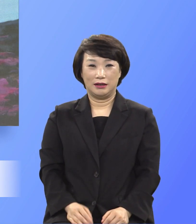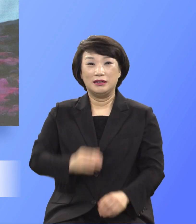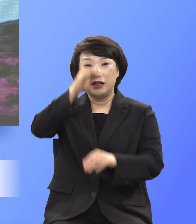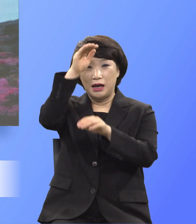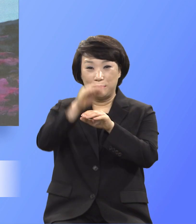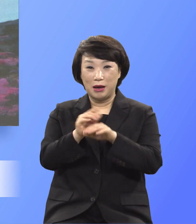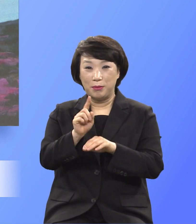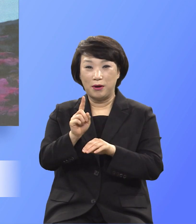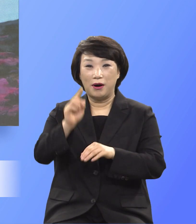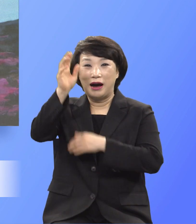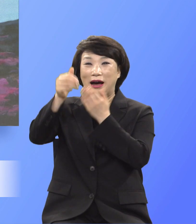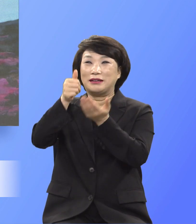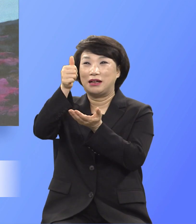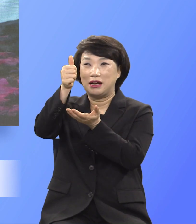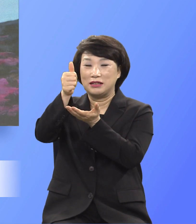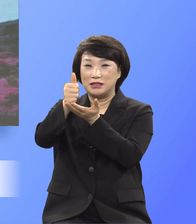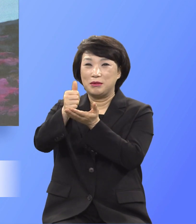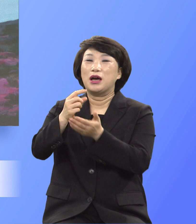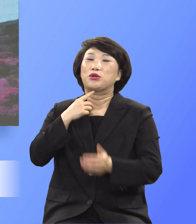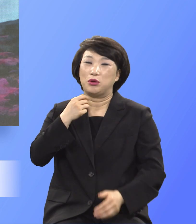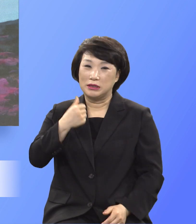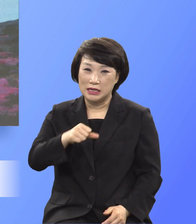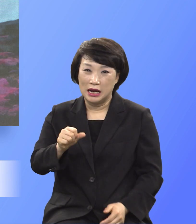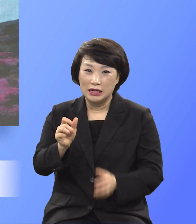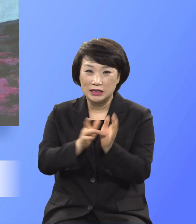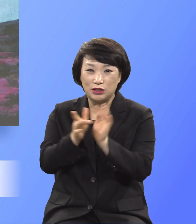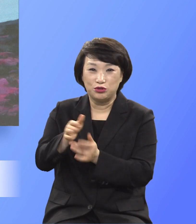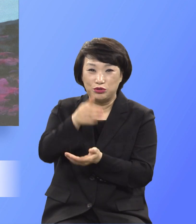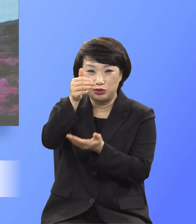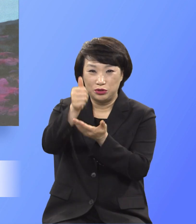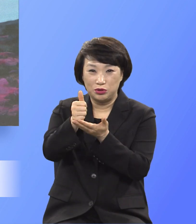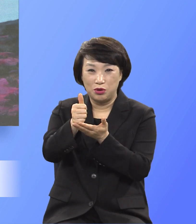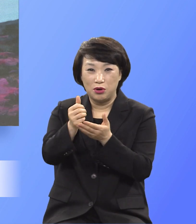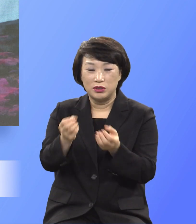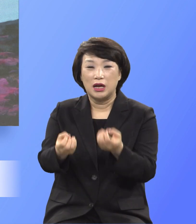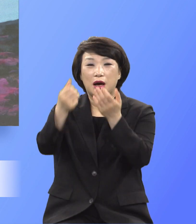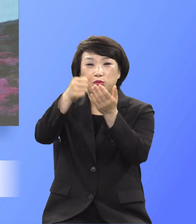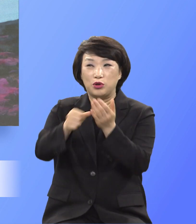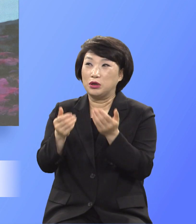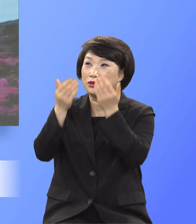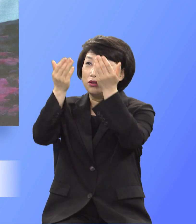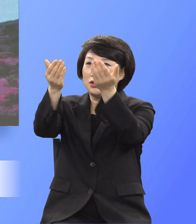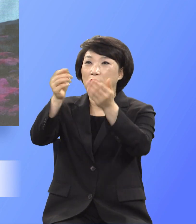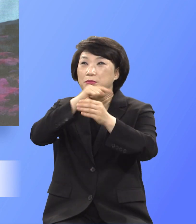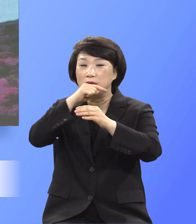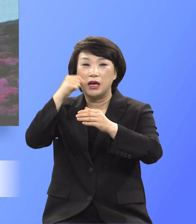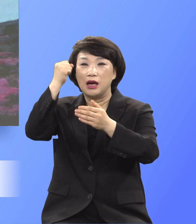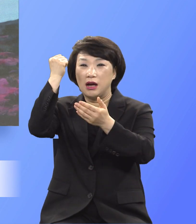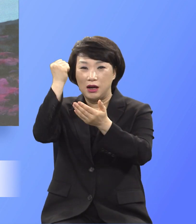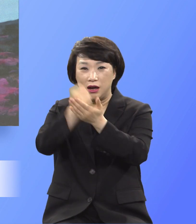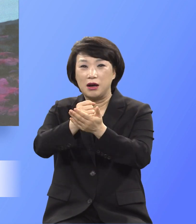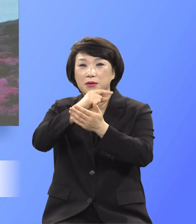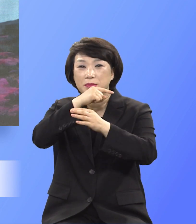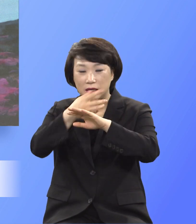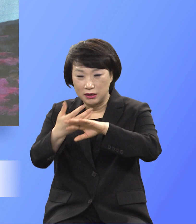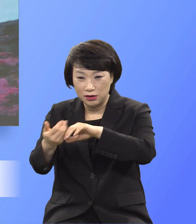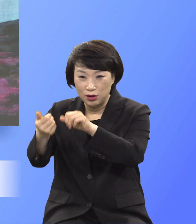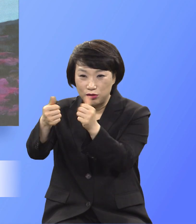하나님의 독자 예수 그리도를 제물로 드려 피 흘려 속죄하신 은혜를